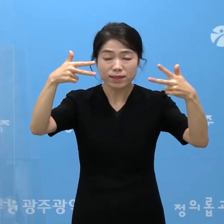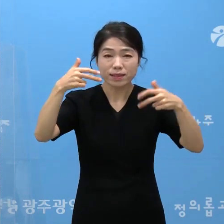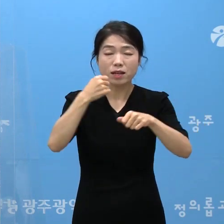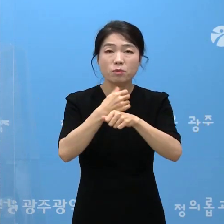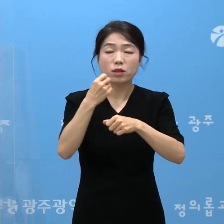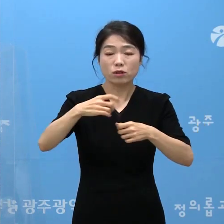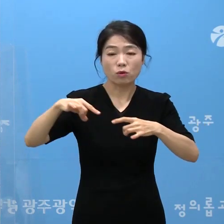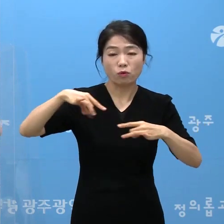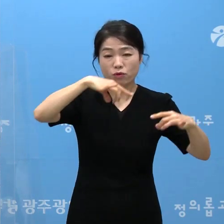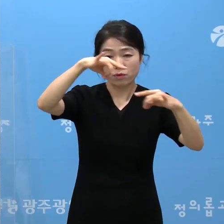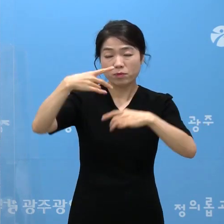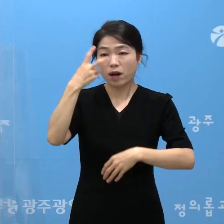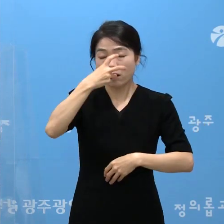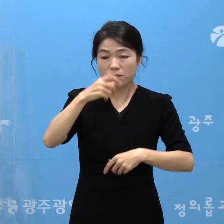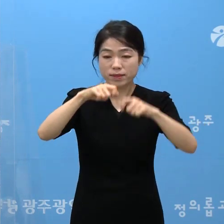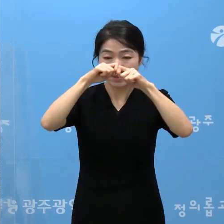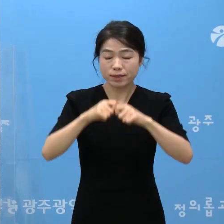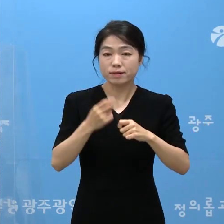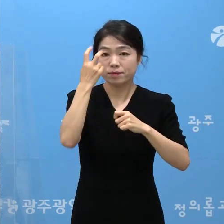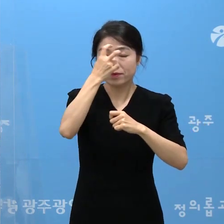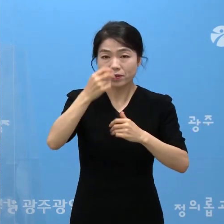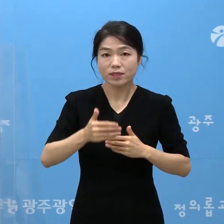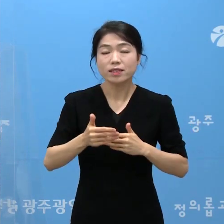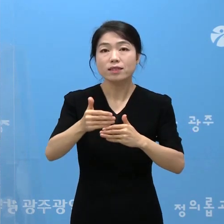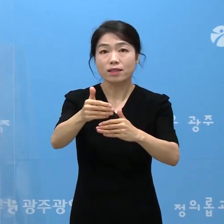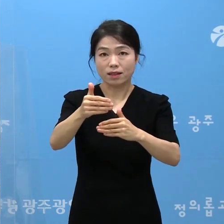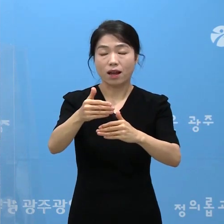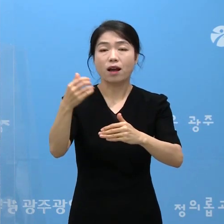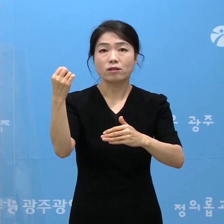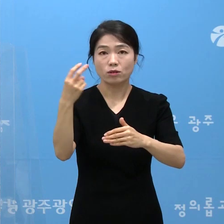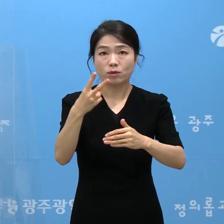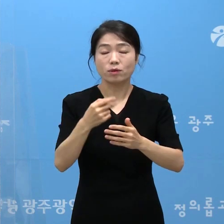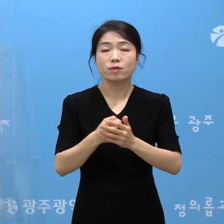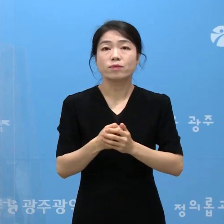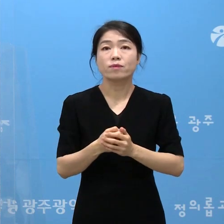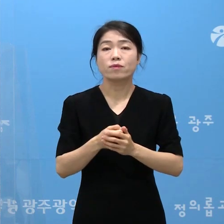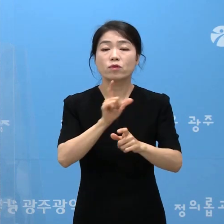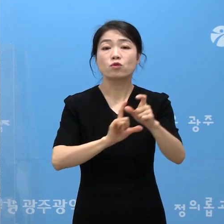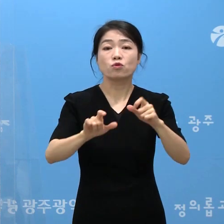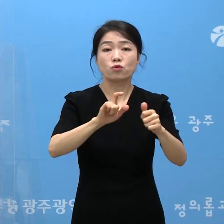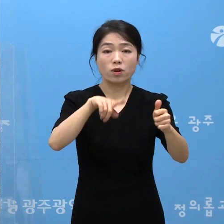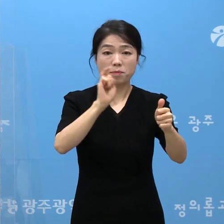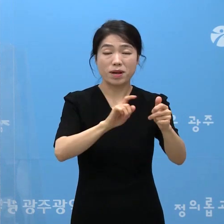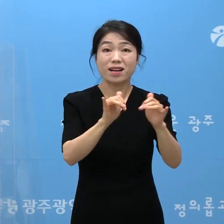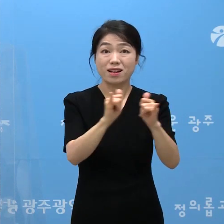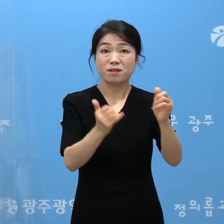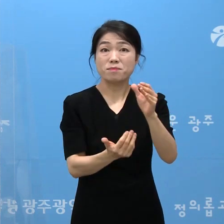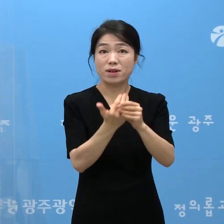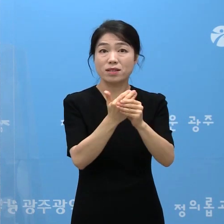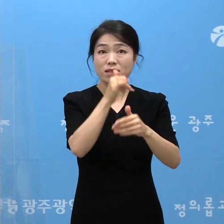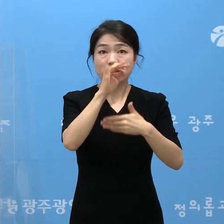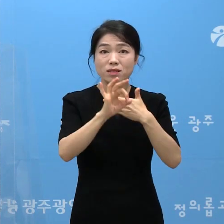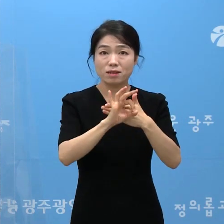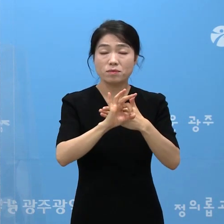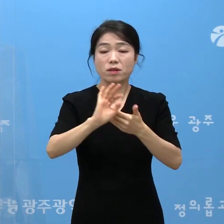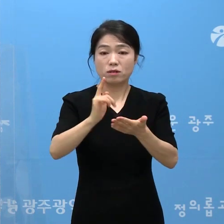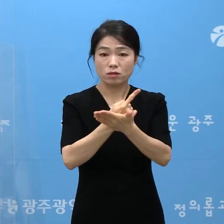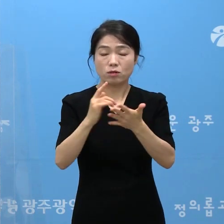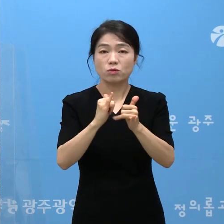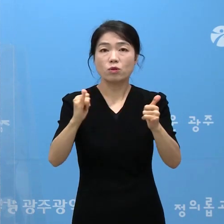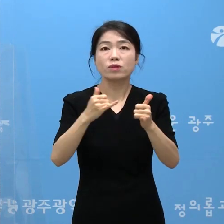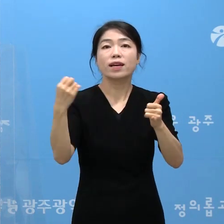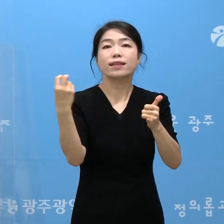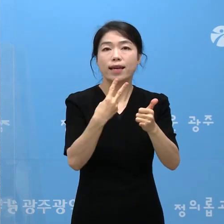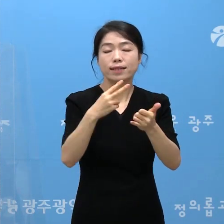GPS 검사 등 심층 역학 조사를 실시한 물론이고 추가 환자 발생 시에 접촉자 재분류를